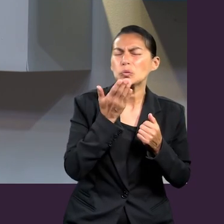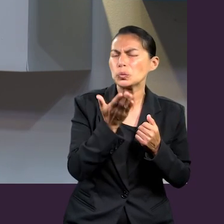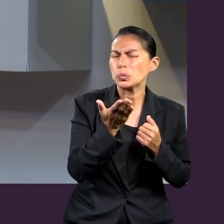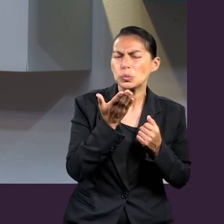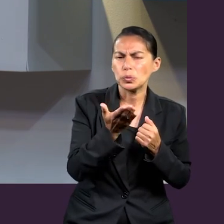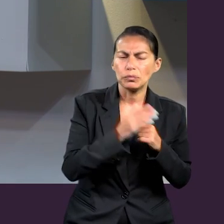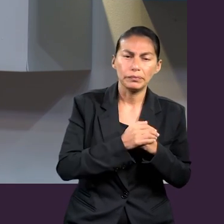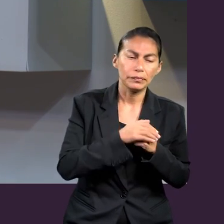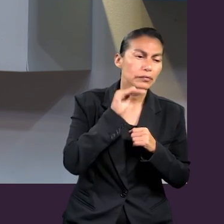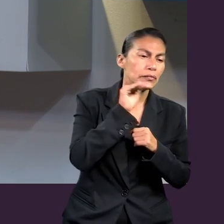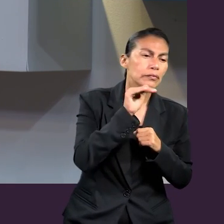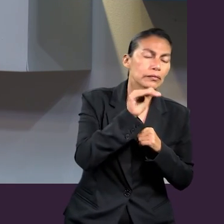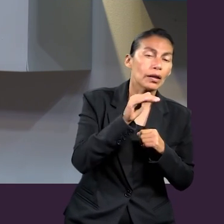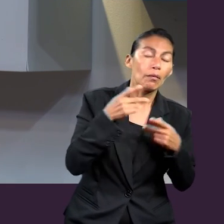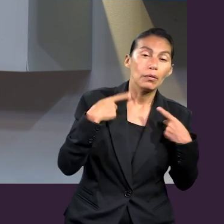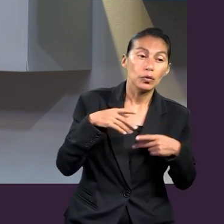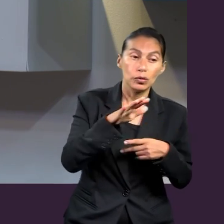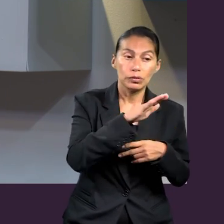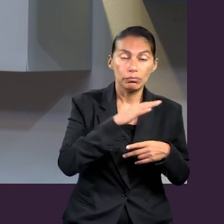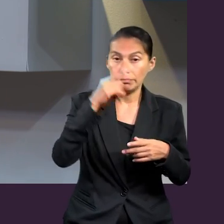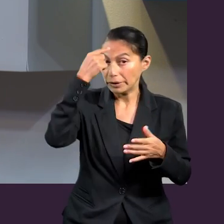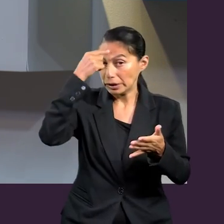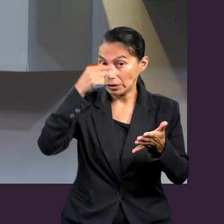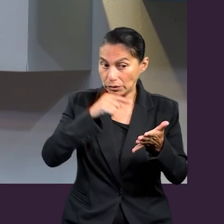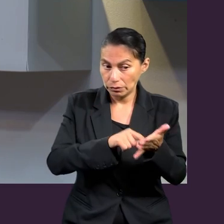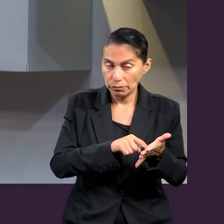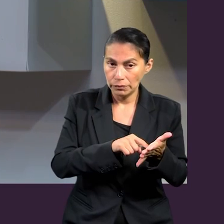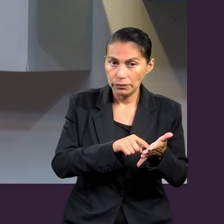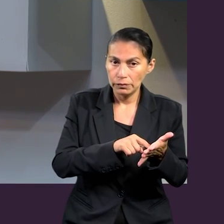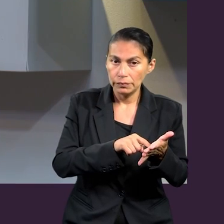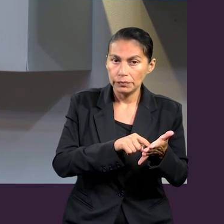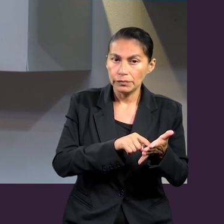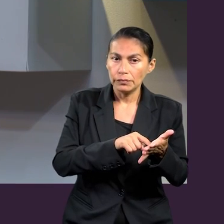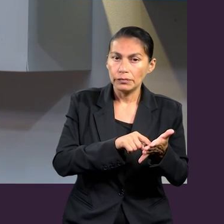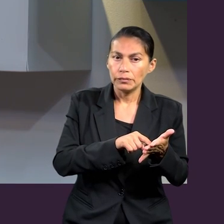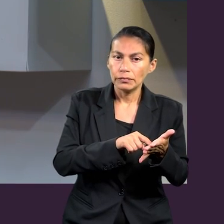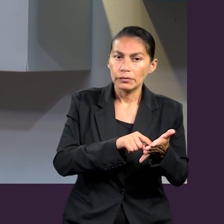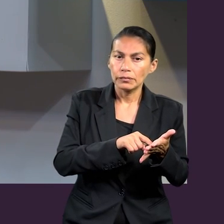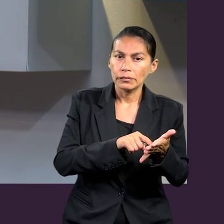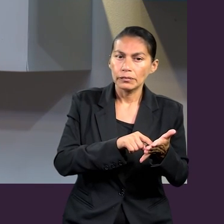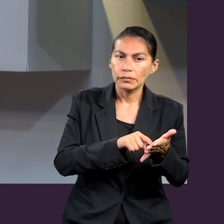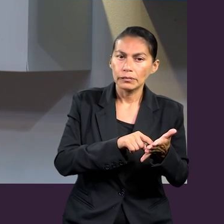un ruego, ¿verdad? Y un llamado para que los creyentes vivan